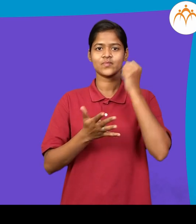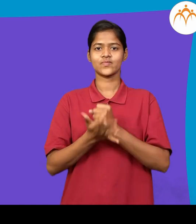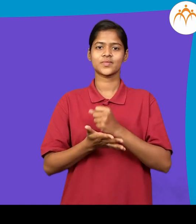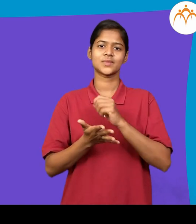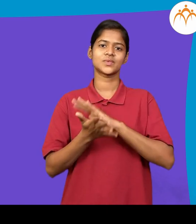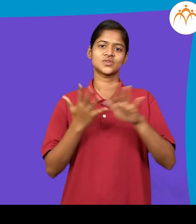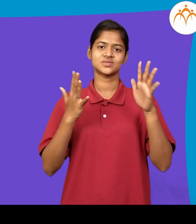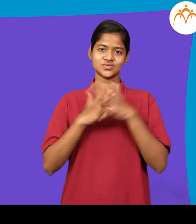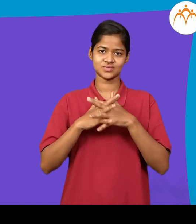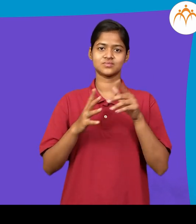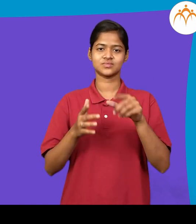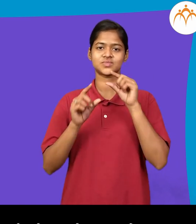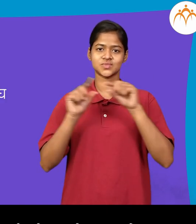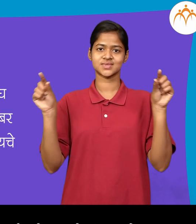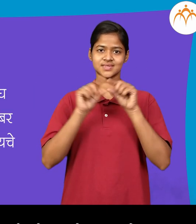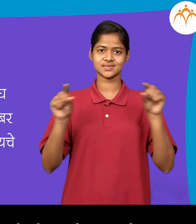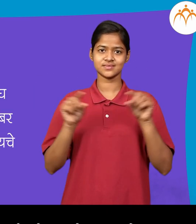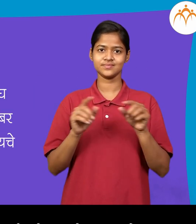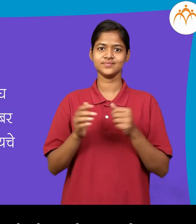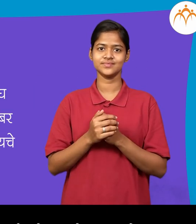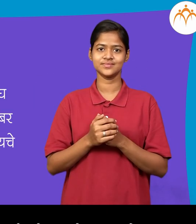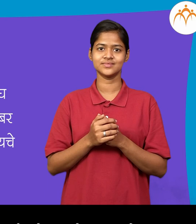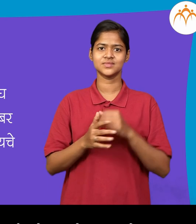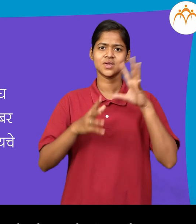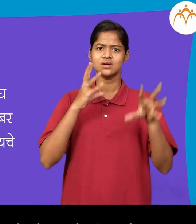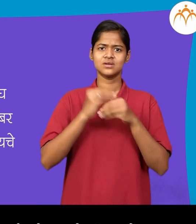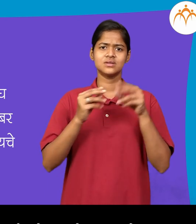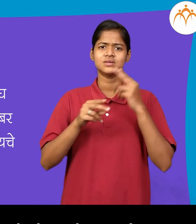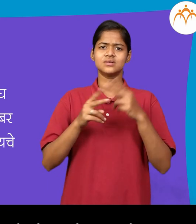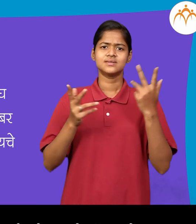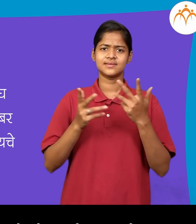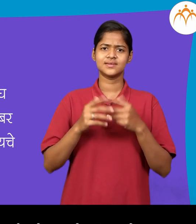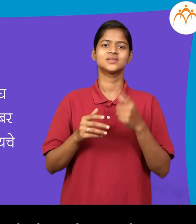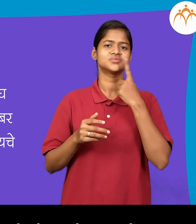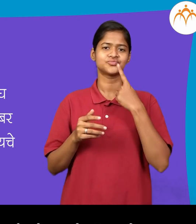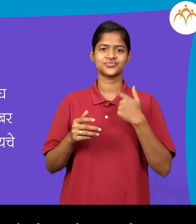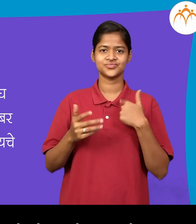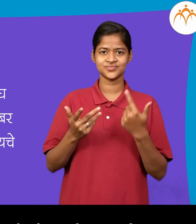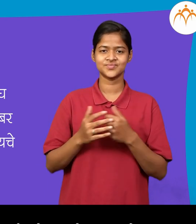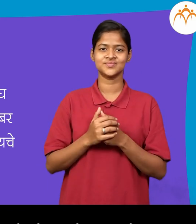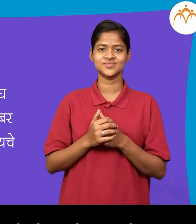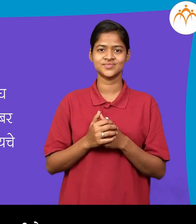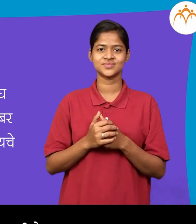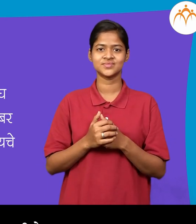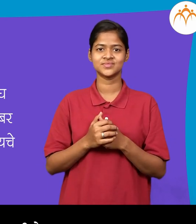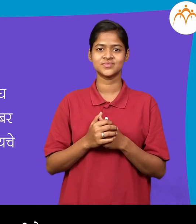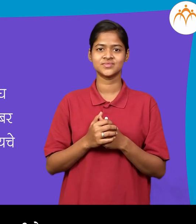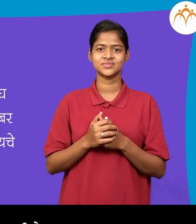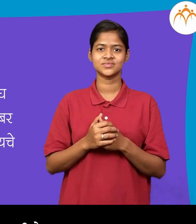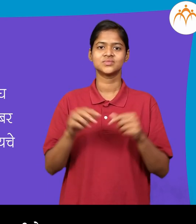स्वाध्याय, पुढिल वाक्यान मधे कोण-कोण ती सर्व नाम आलेली आहेत ते उडखा आणी